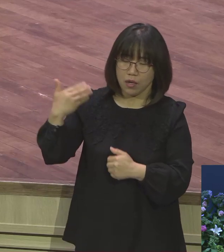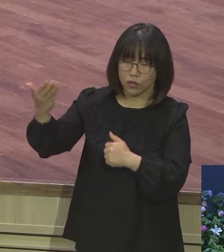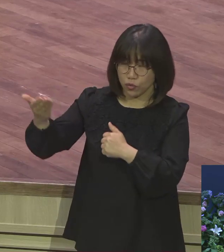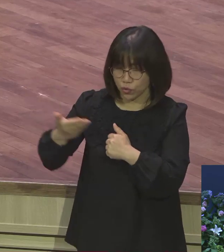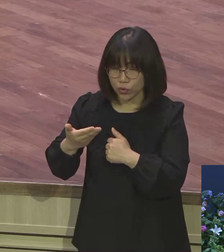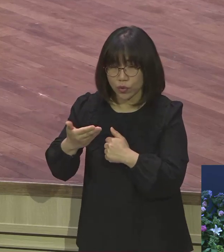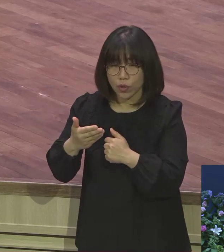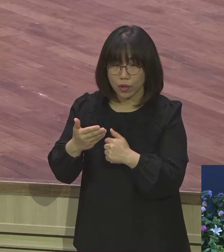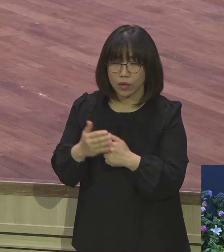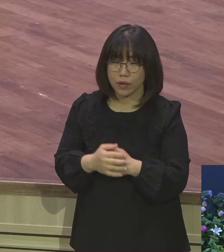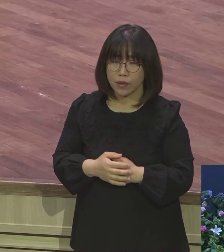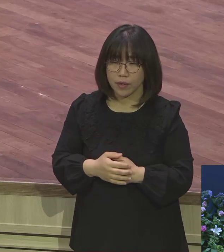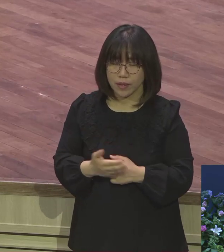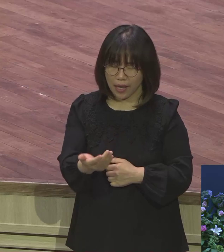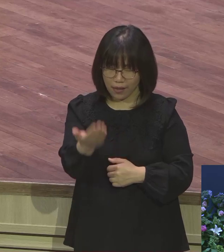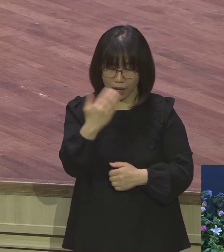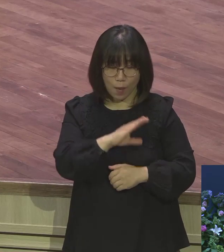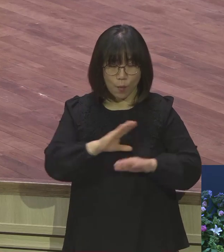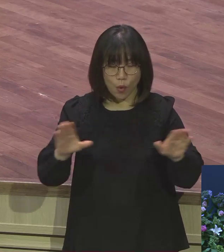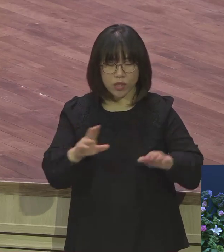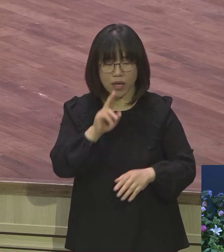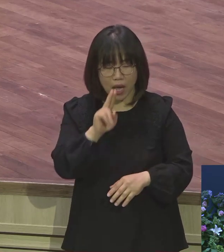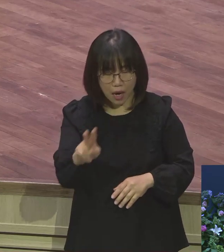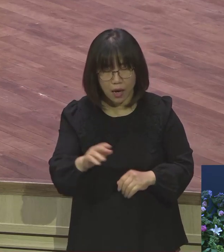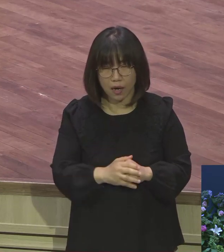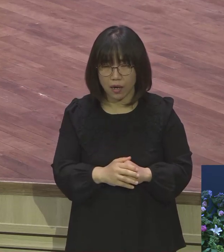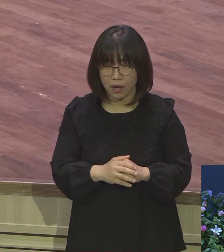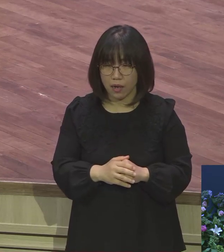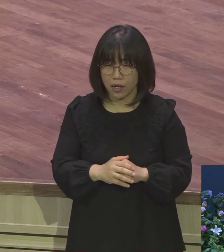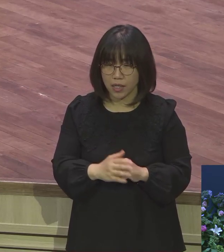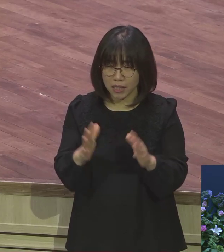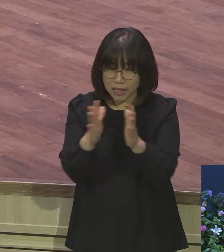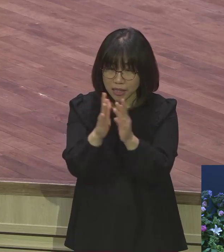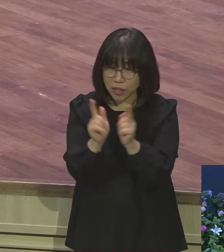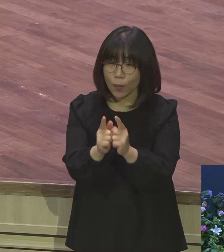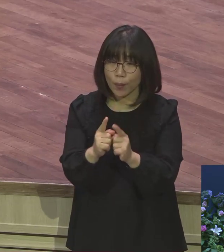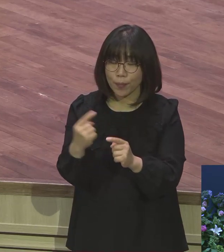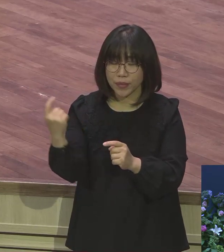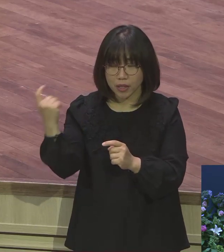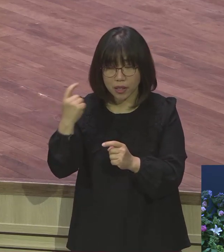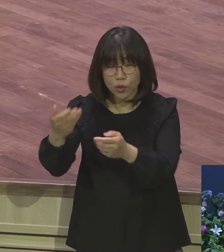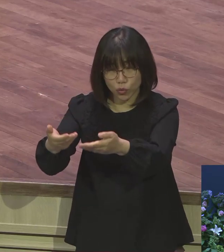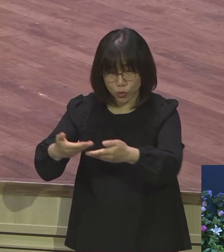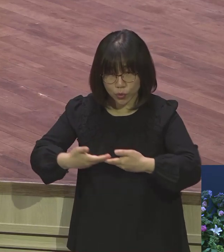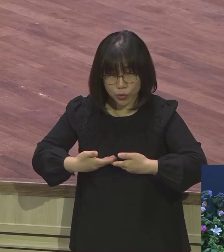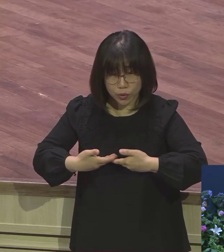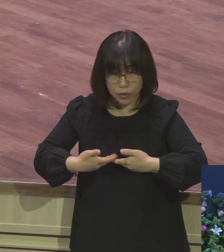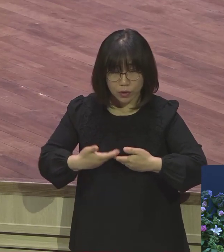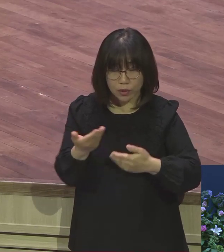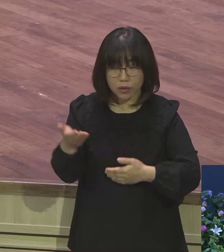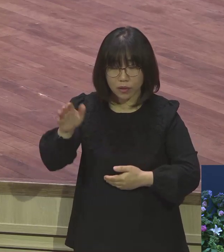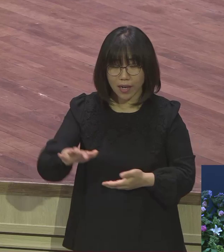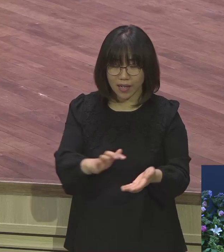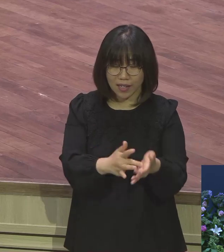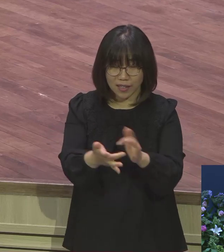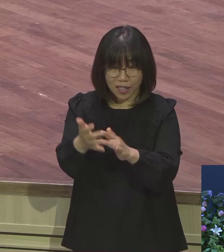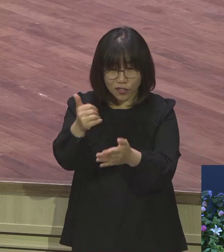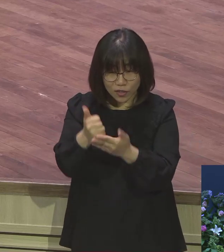신발 벗어라 직접 하셨다니까요 그런데 예수님 오시고 나서 절대 하나님이